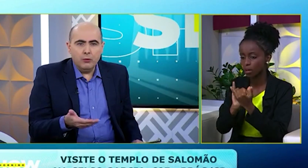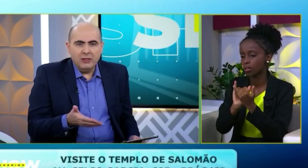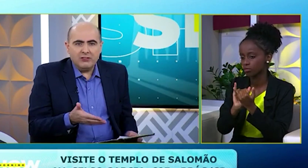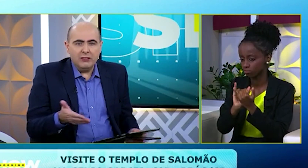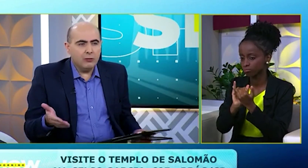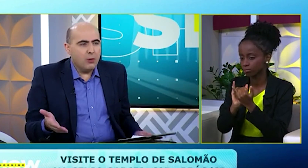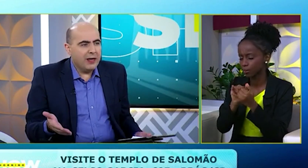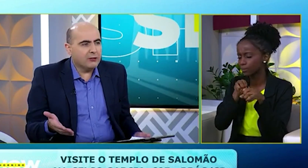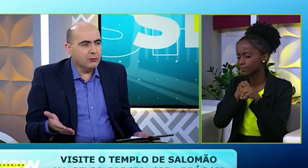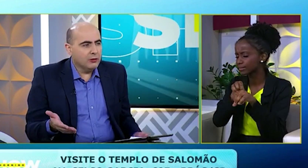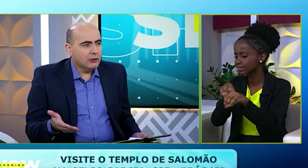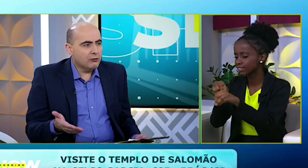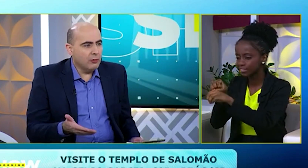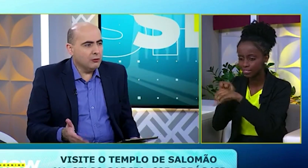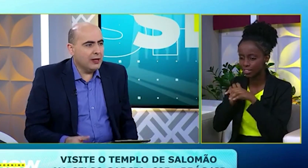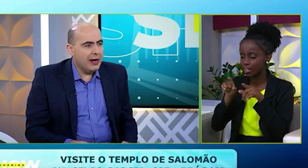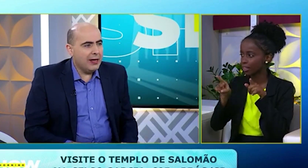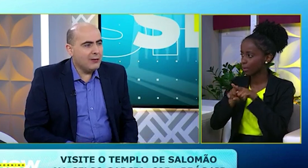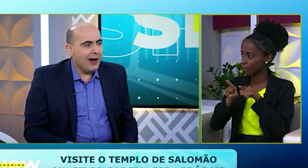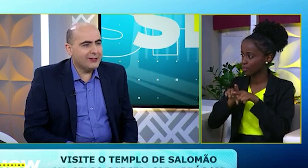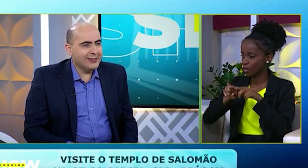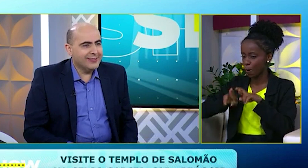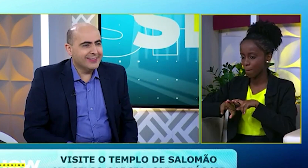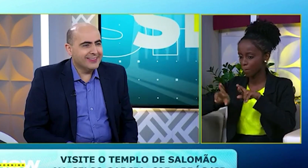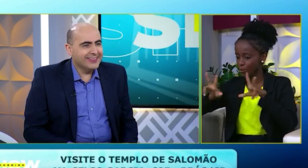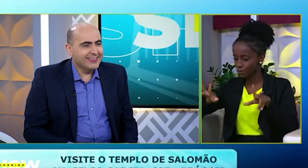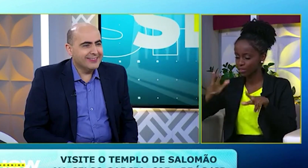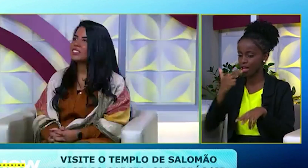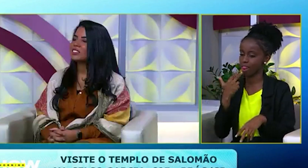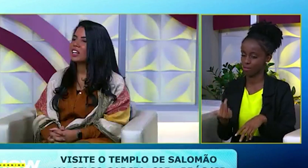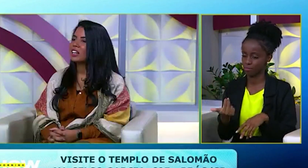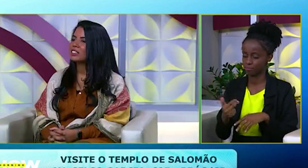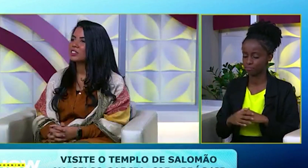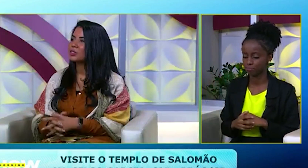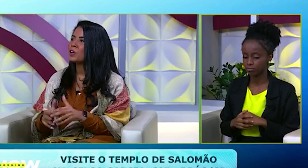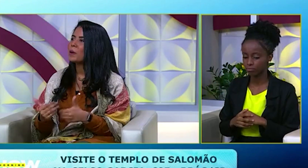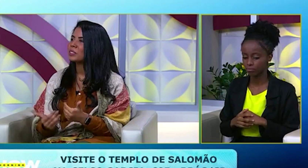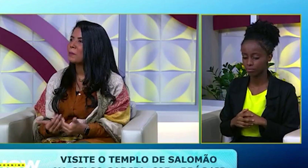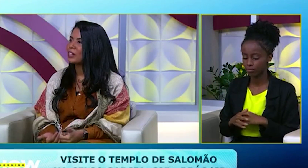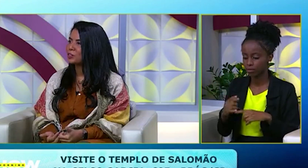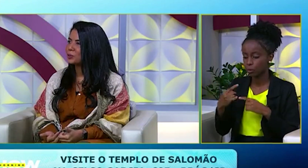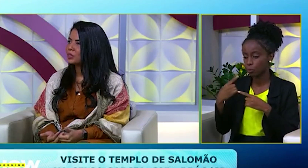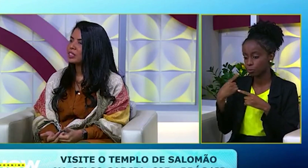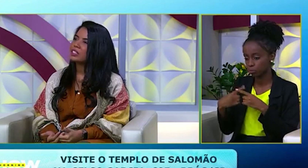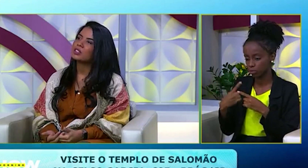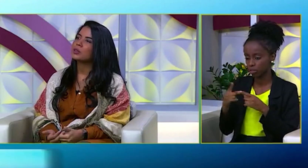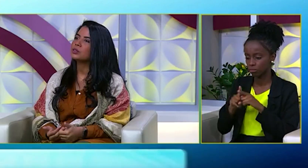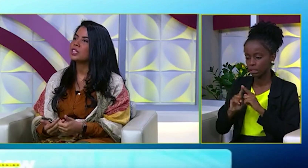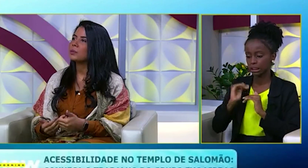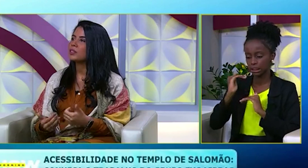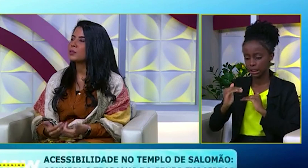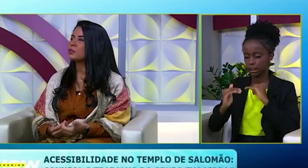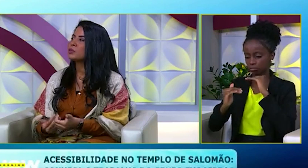Então, o ensino é o mesmo, só muda a linguagem. É, assim, tudo é um passo a passo. Então,